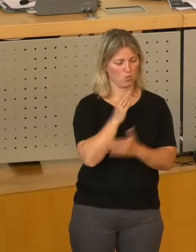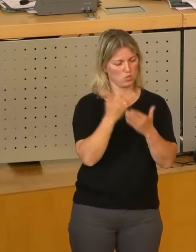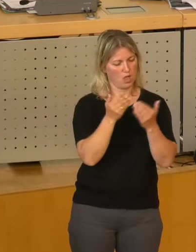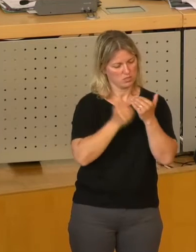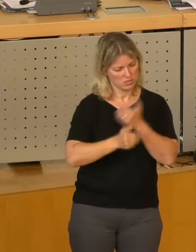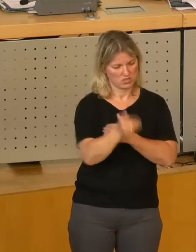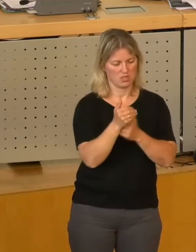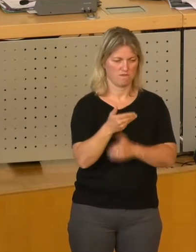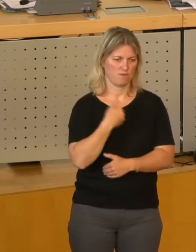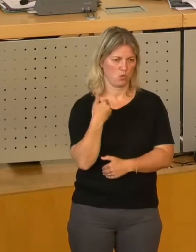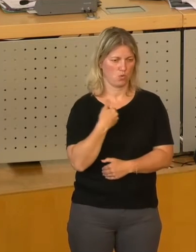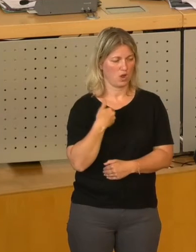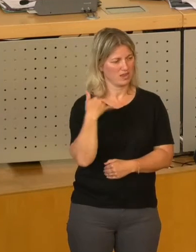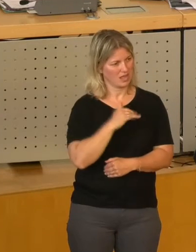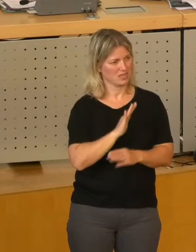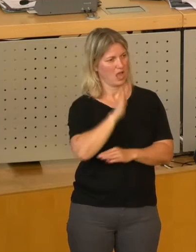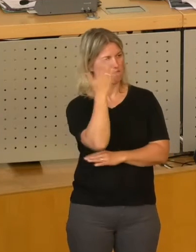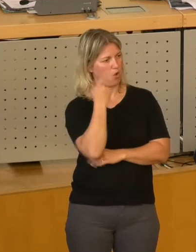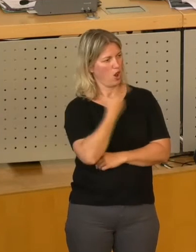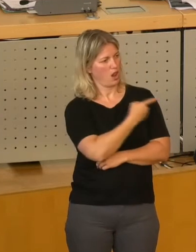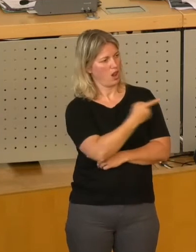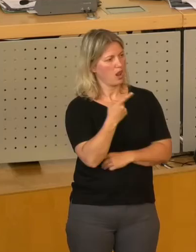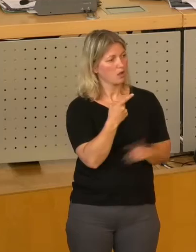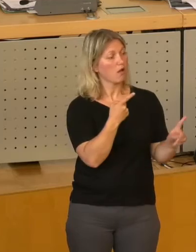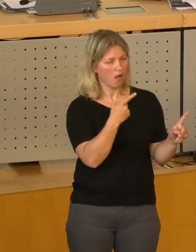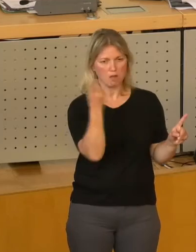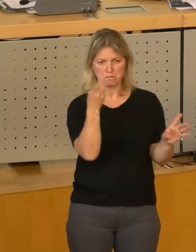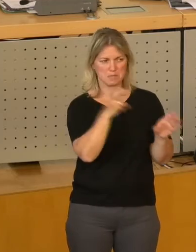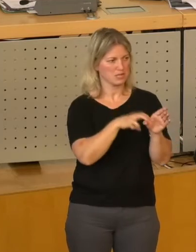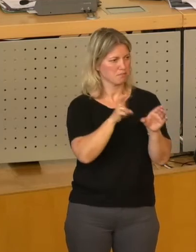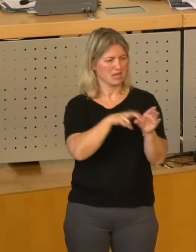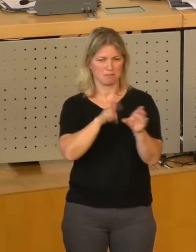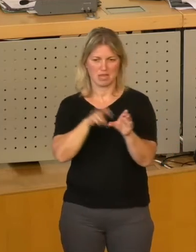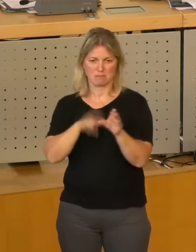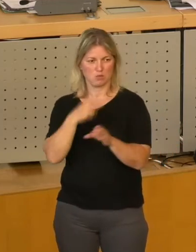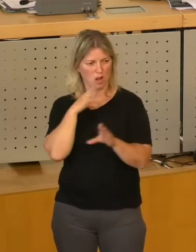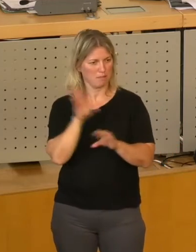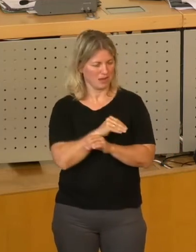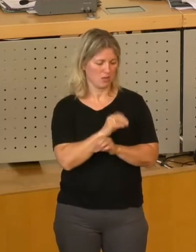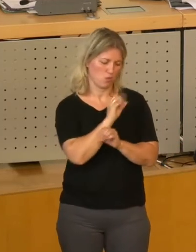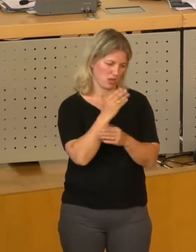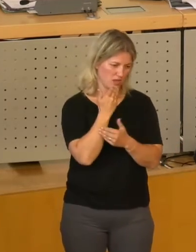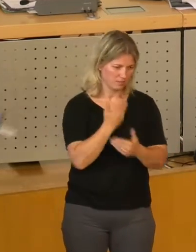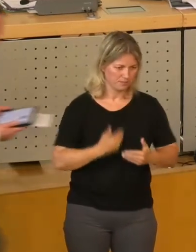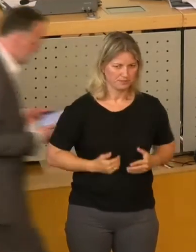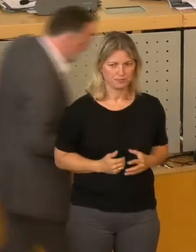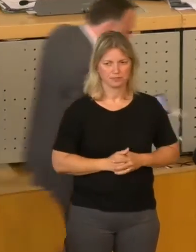dass inzwischen der Erfolg so viele Väter und Mütter hat, wie es heute nun deutlich geworden ist. Vielen Dank.